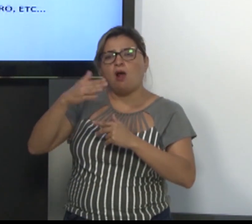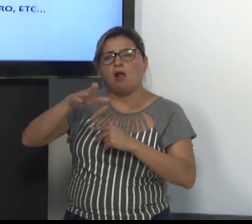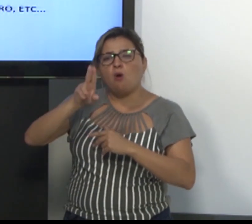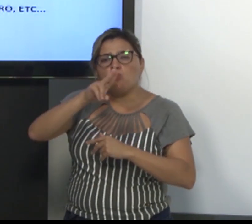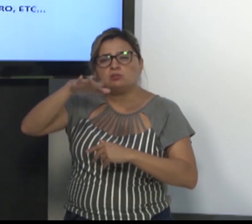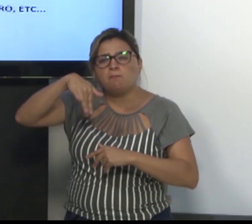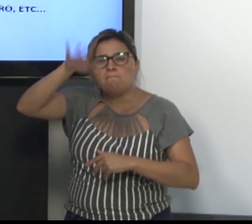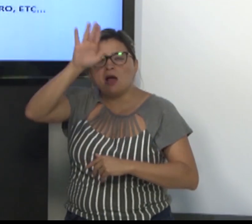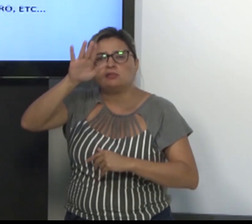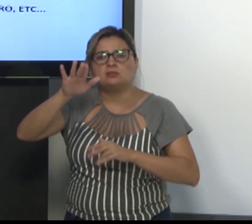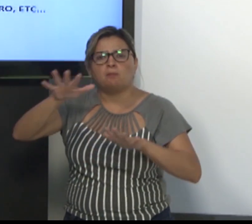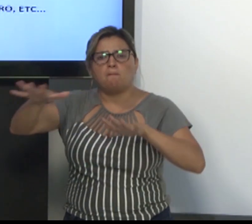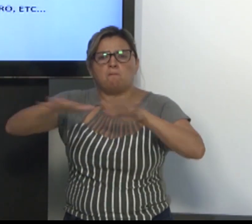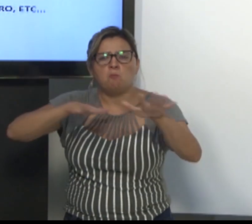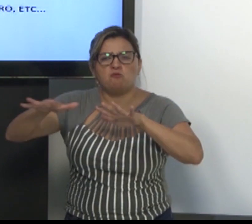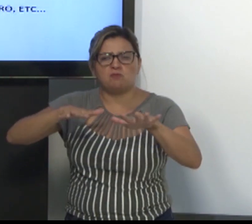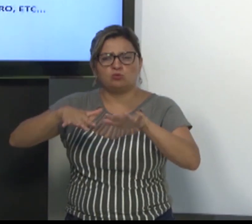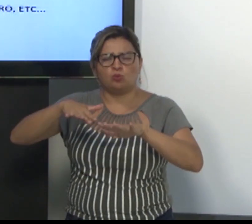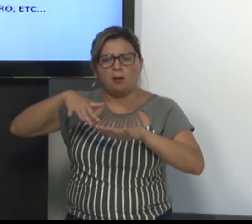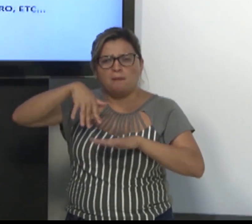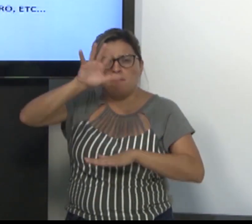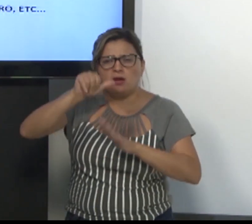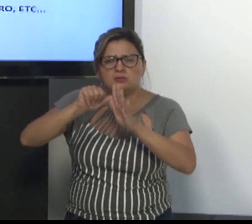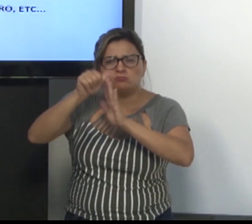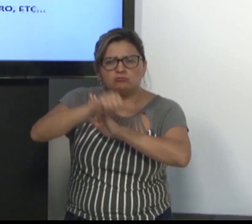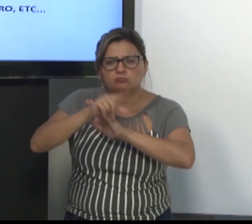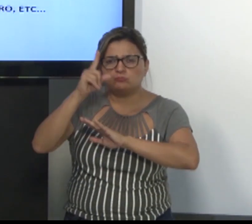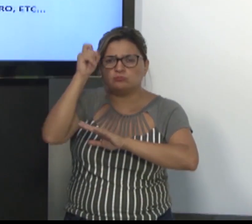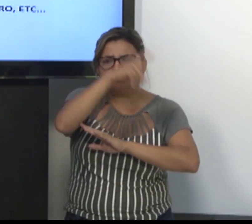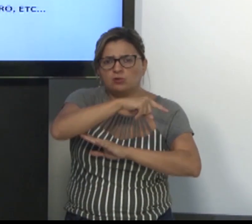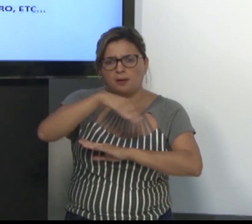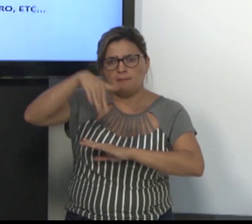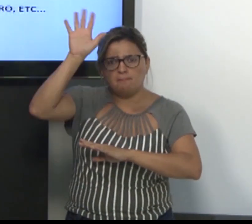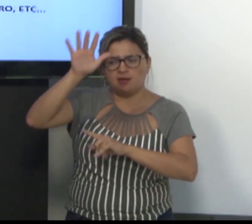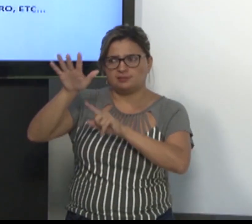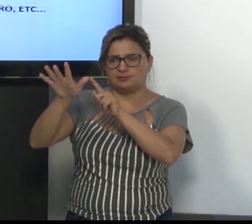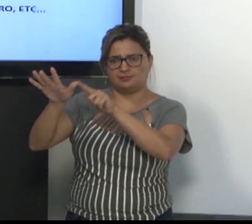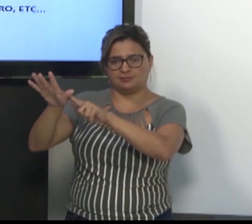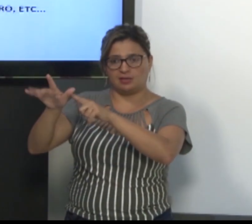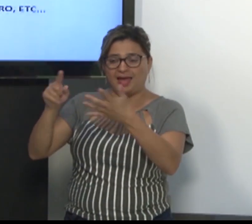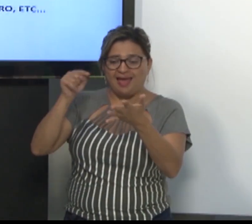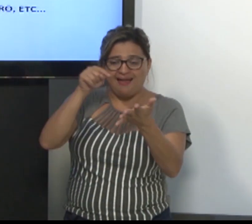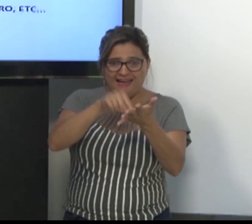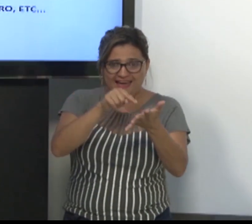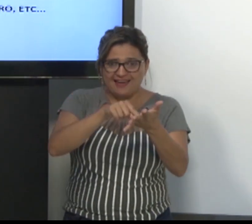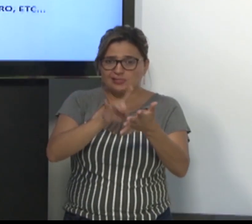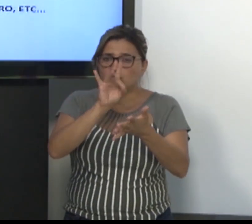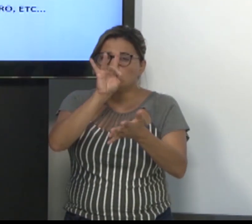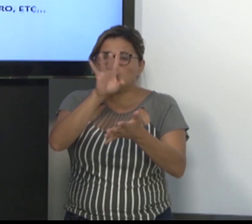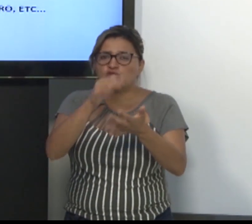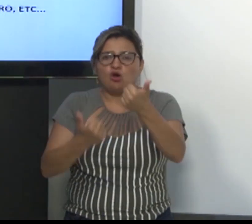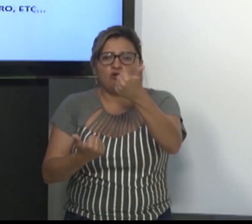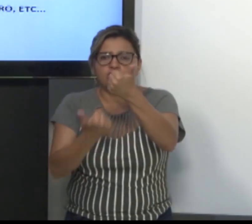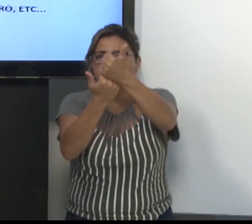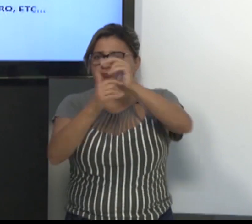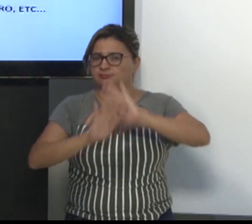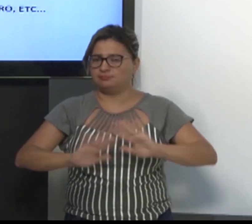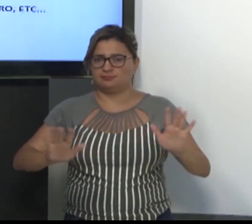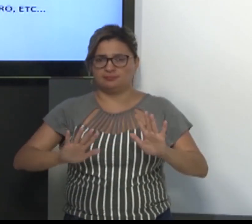a minha mão dominante, no caso, a mão direita, ela é uma mão mais ativa que produz